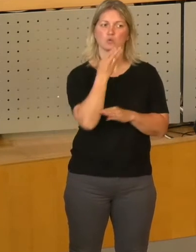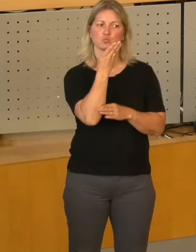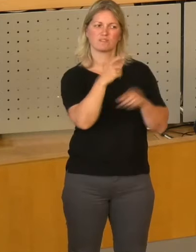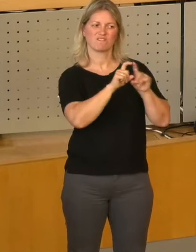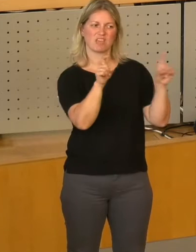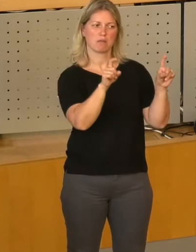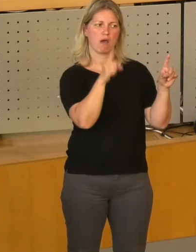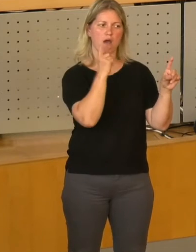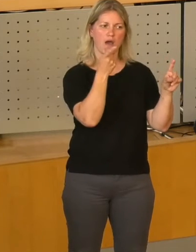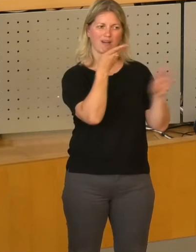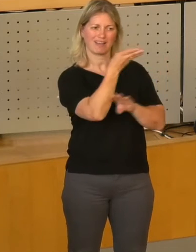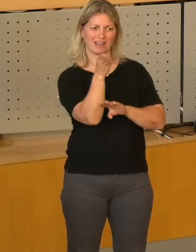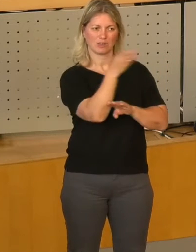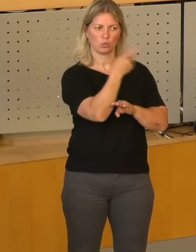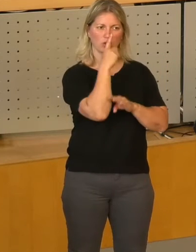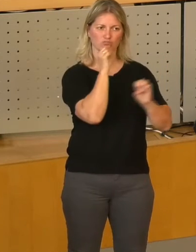Unternehmens.